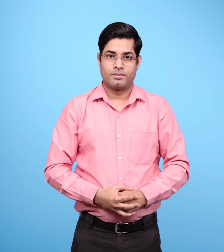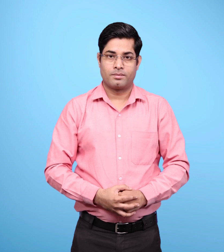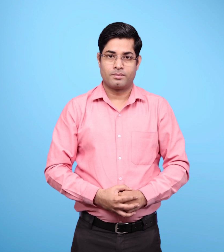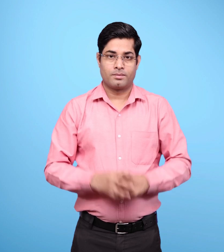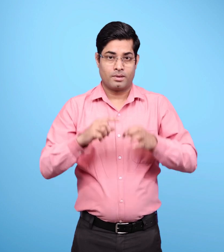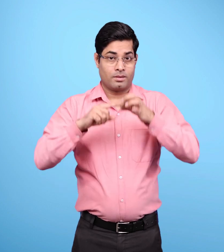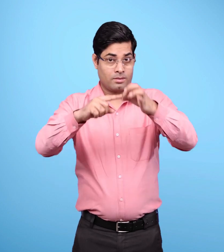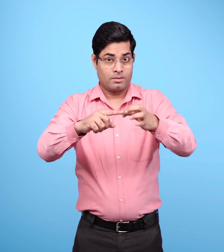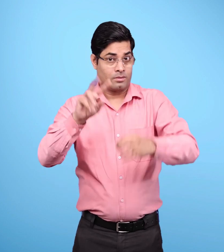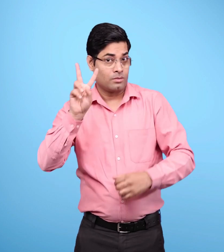प्रश्न दो